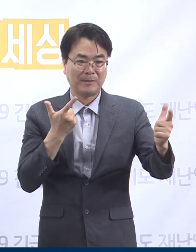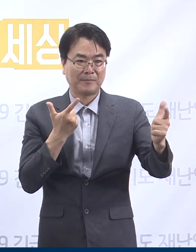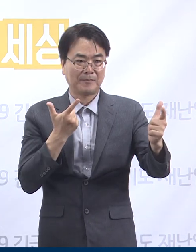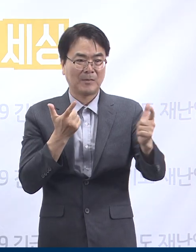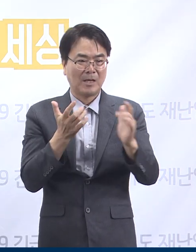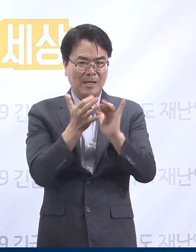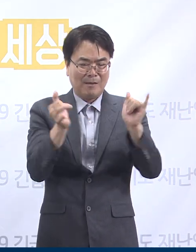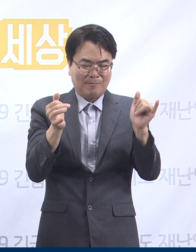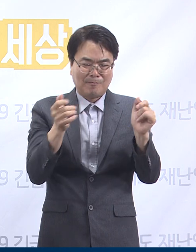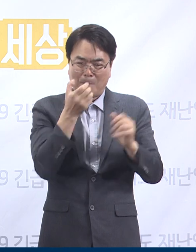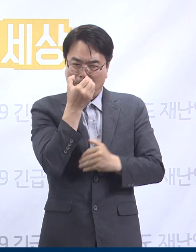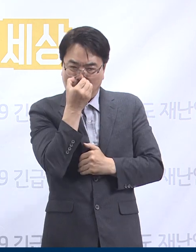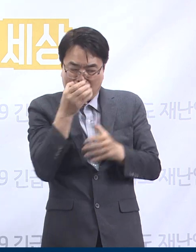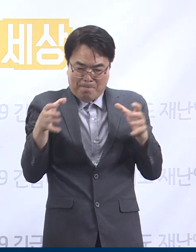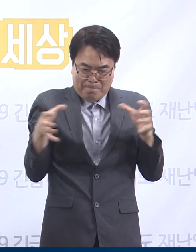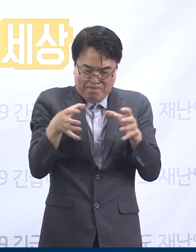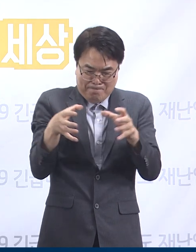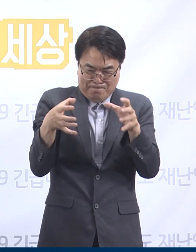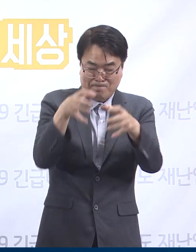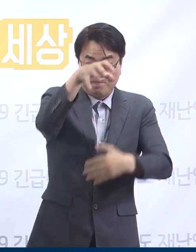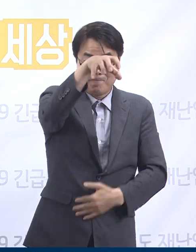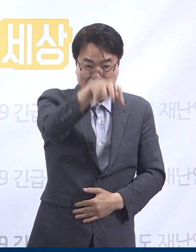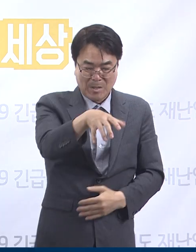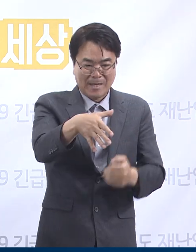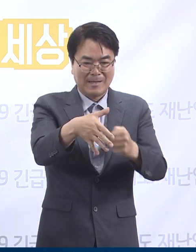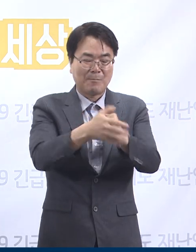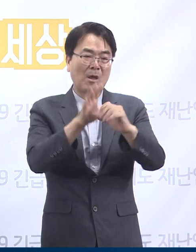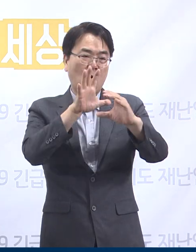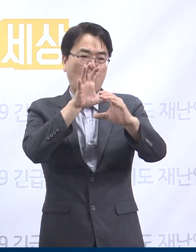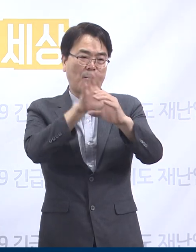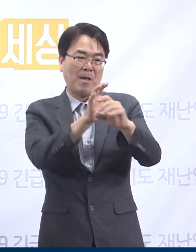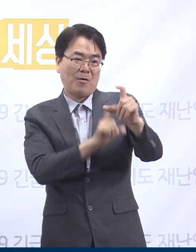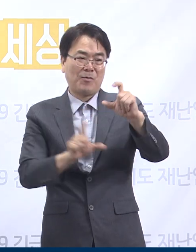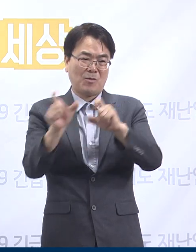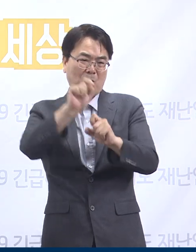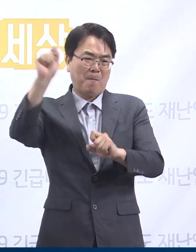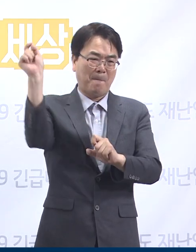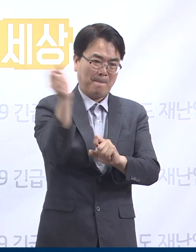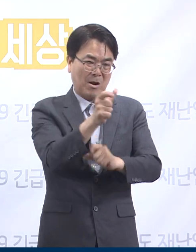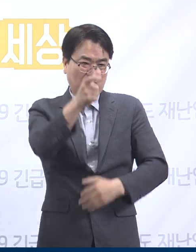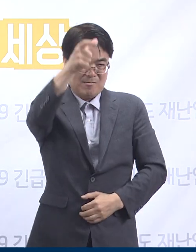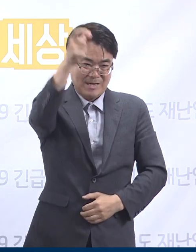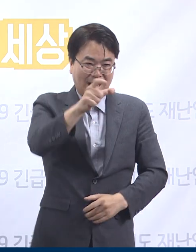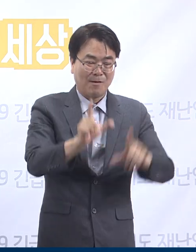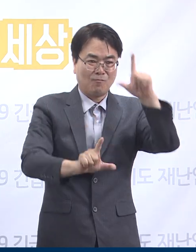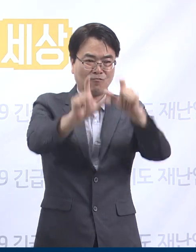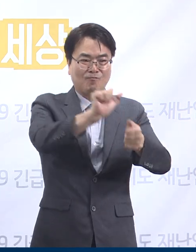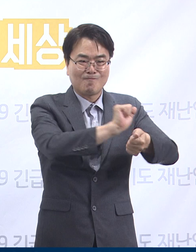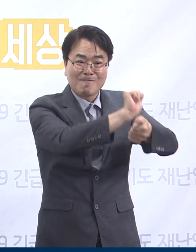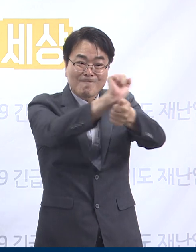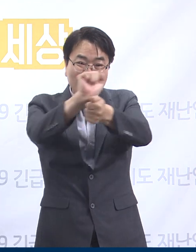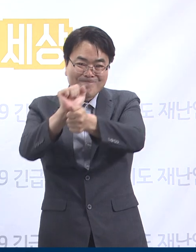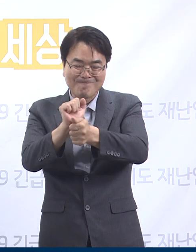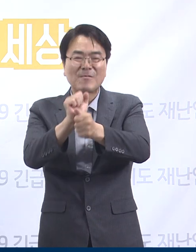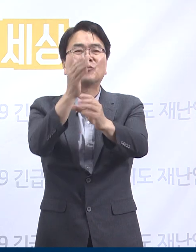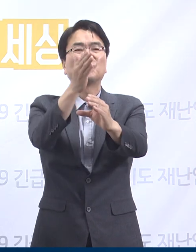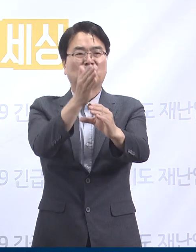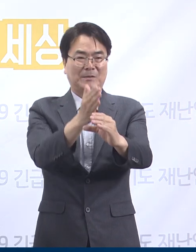밀집해 있는 수도권의 특성상 코로나19는 더 빠르고 강하게 전파되었고 그 전파는 현재 진행형입니다.